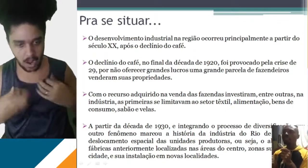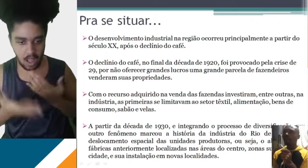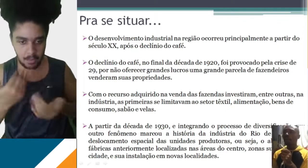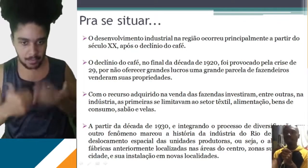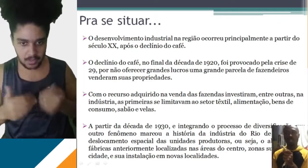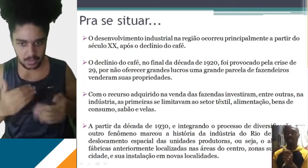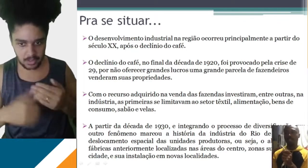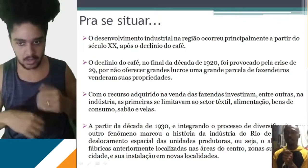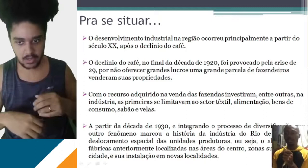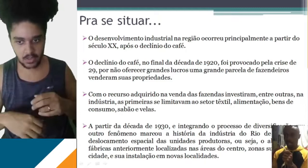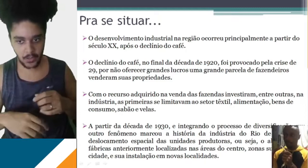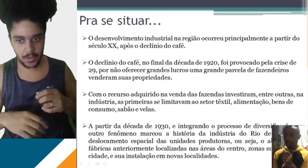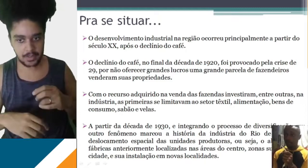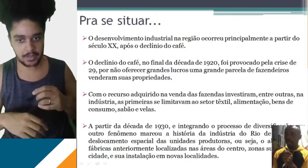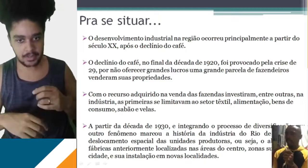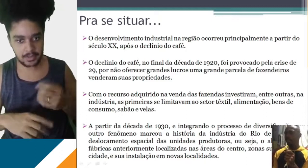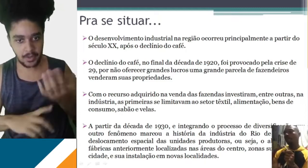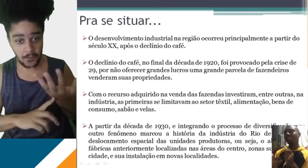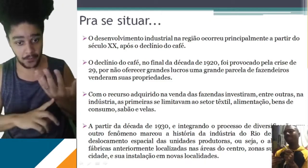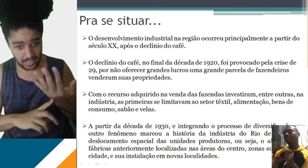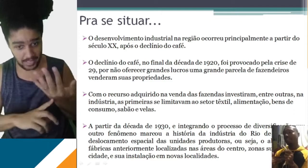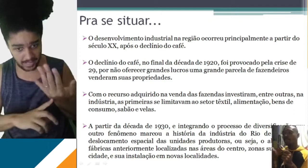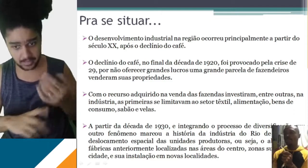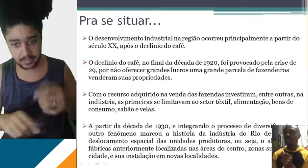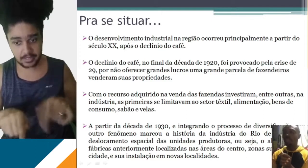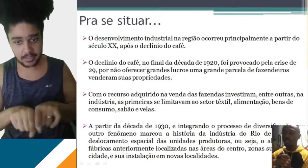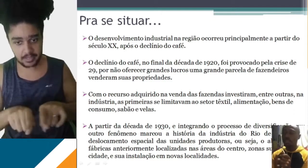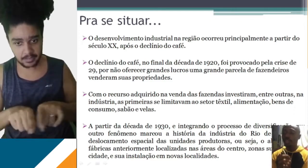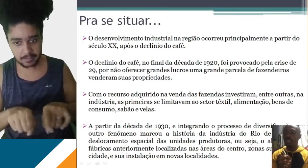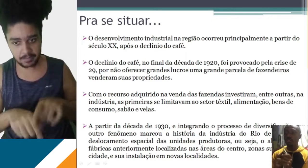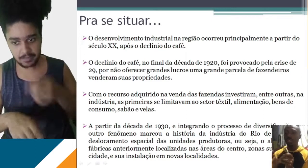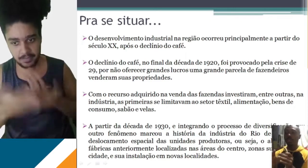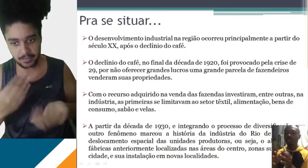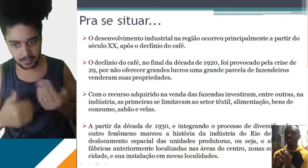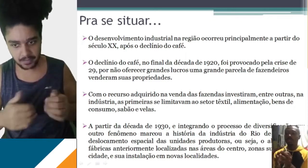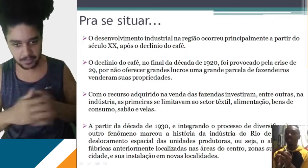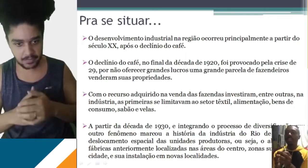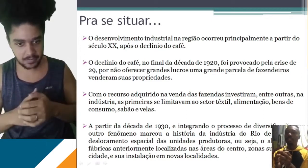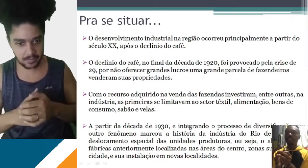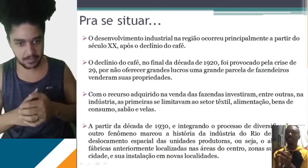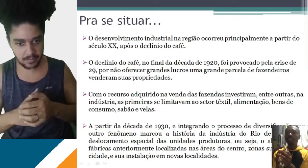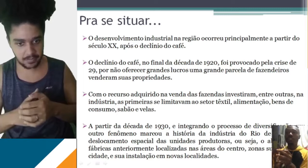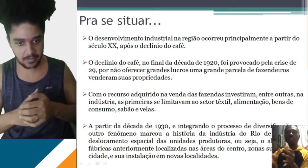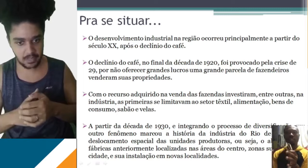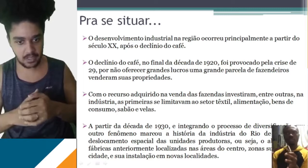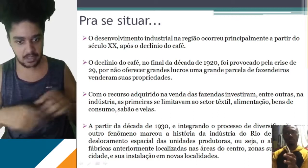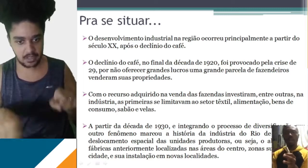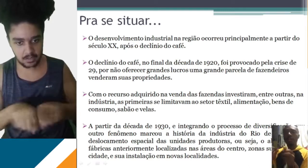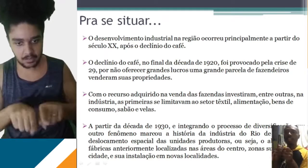bens de consumo, sabão e velas, certo? Então ali a partir da década de 1930, o que a gente vai ter? A gente vai ter um processo de